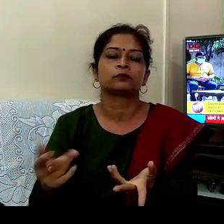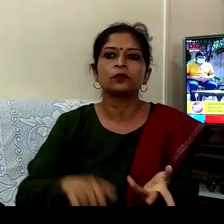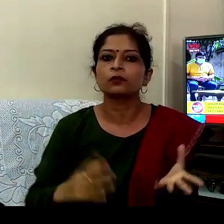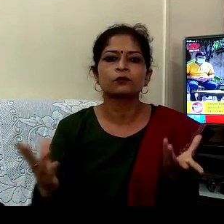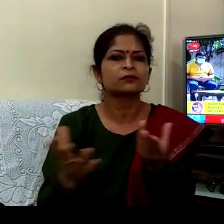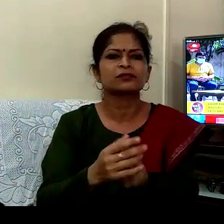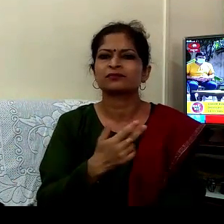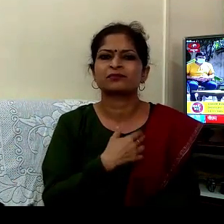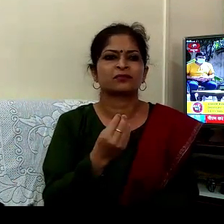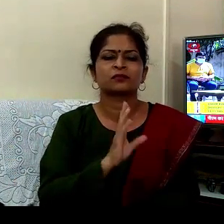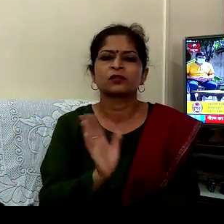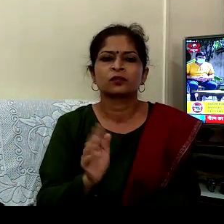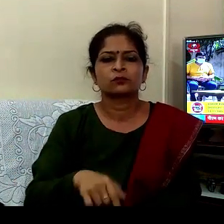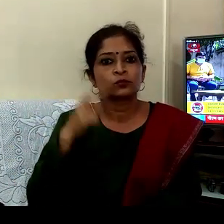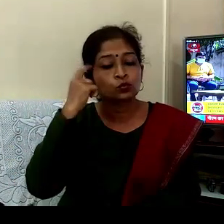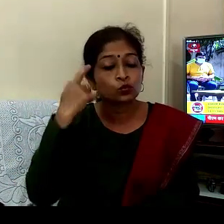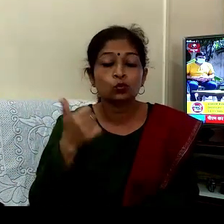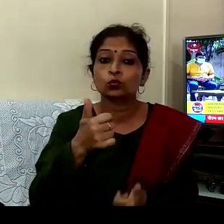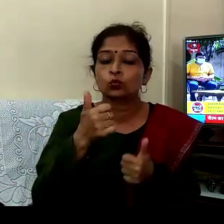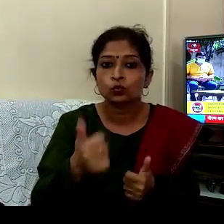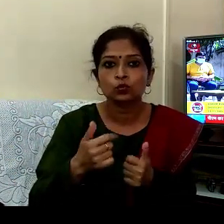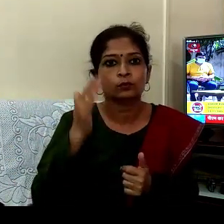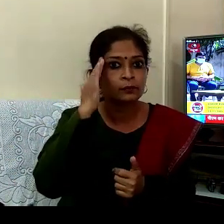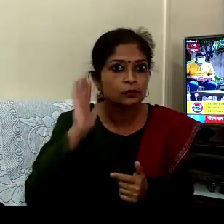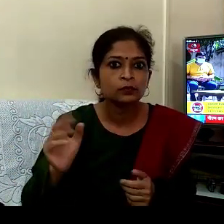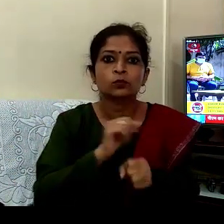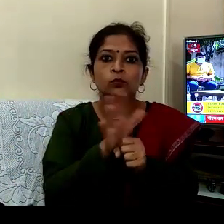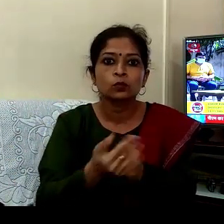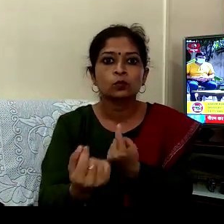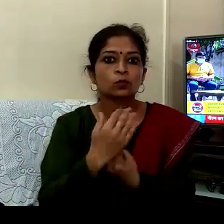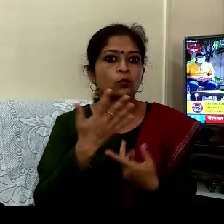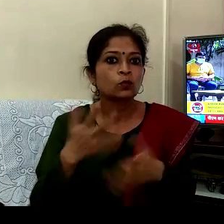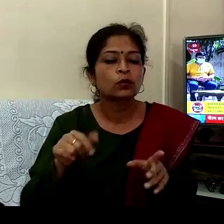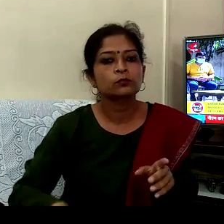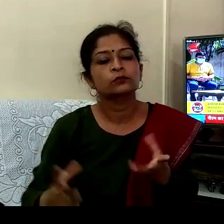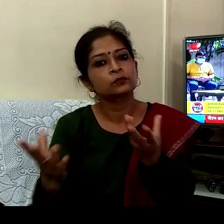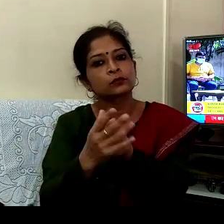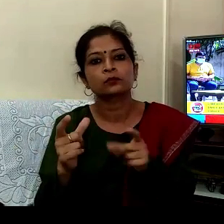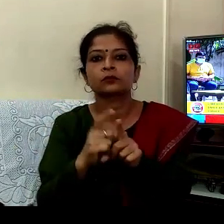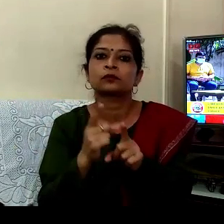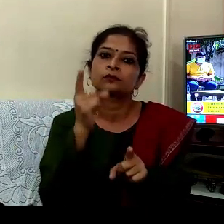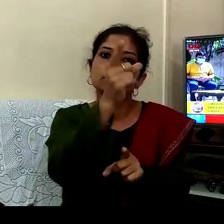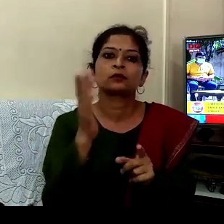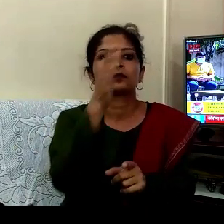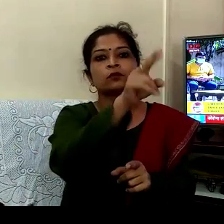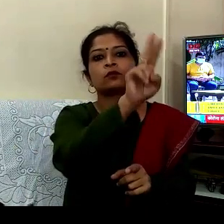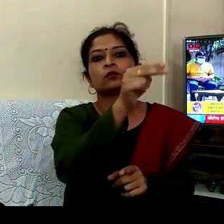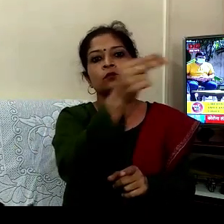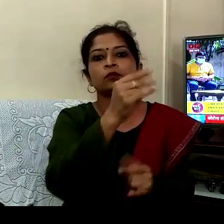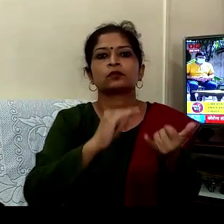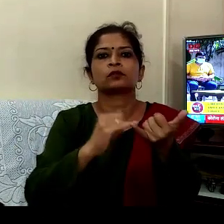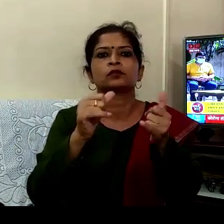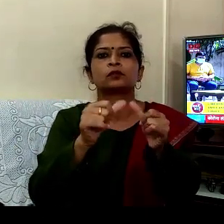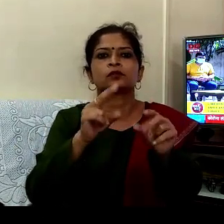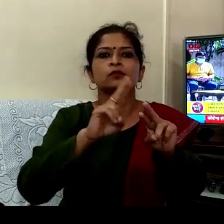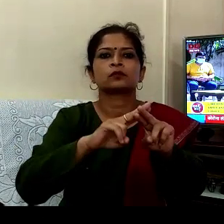درے نہیں ہم نے ٹھیک ہے اچھا پتا لگیا ہم لوگ دلی وہاں چلے گے سب جنگ ہم یہ آگرے والوں